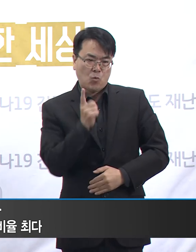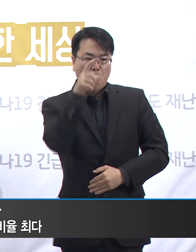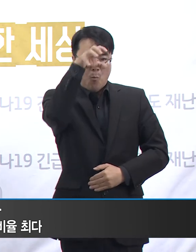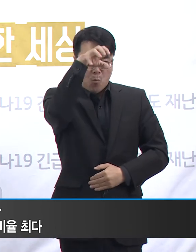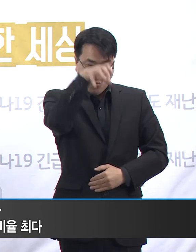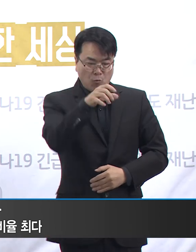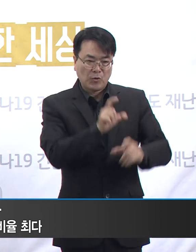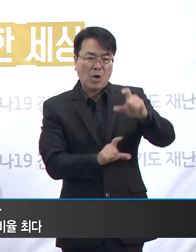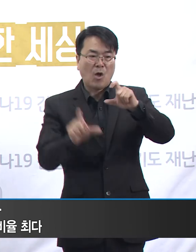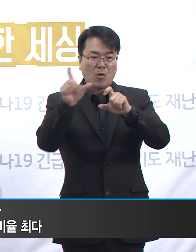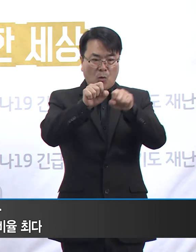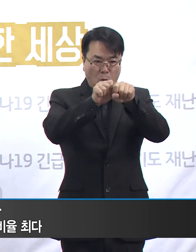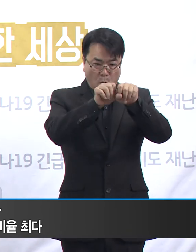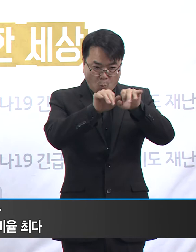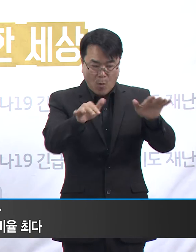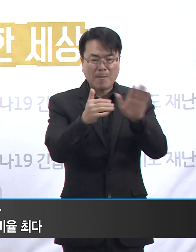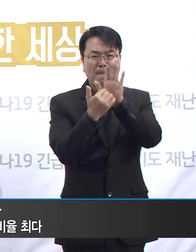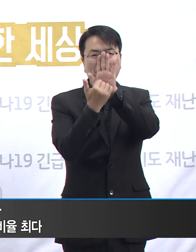확산을 막아내야 합니다.